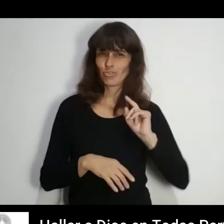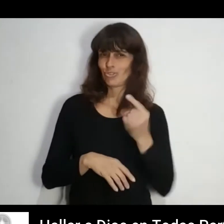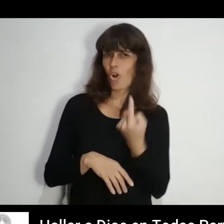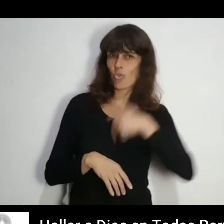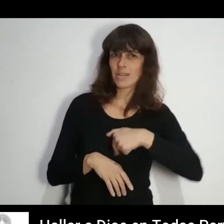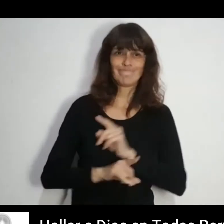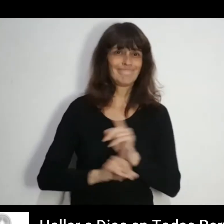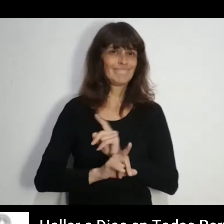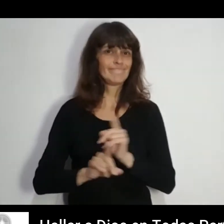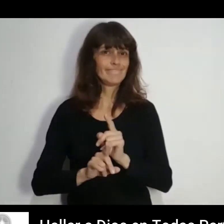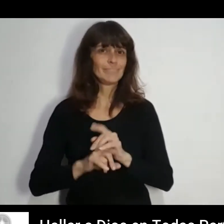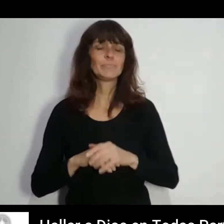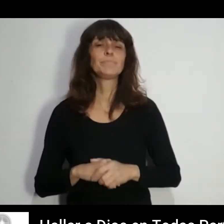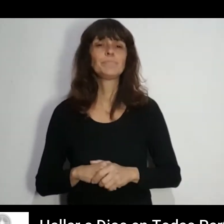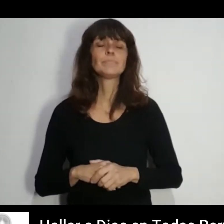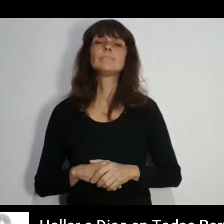No estoy solo en esto